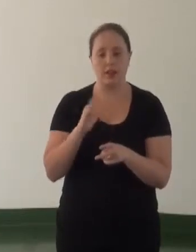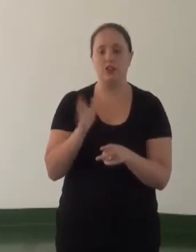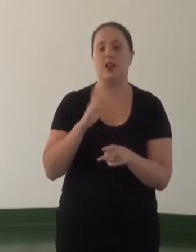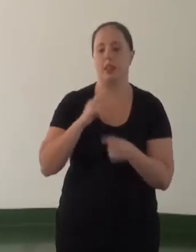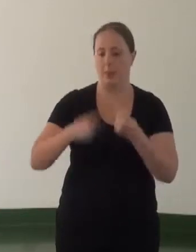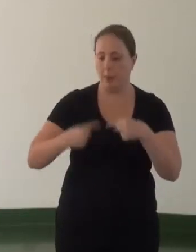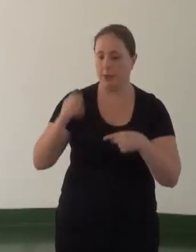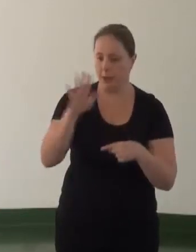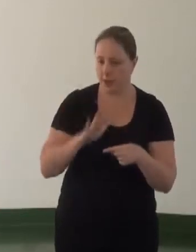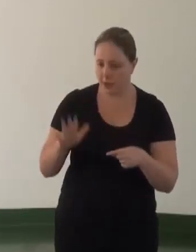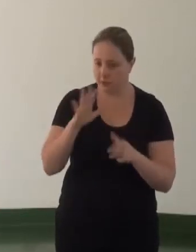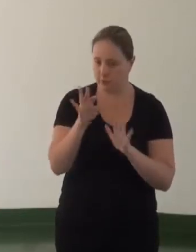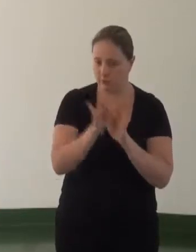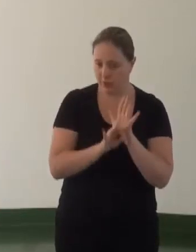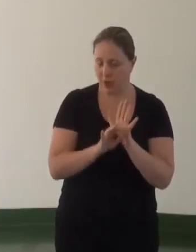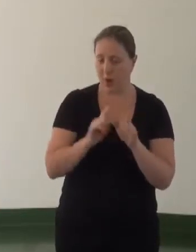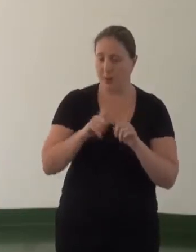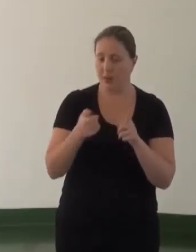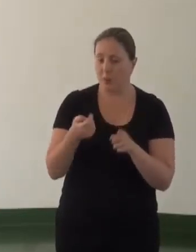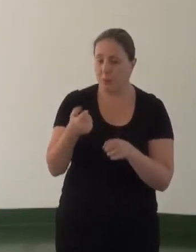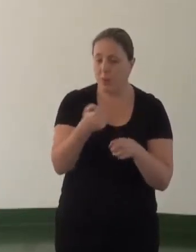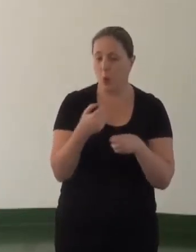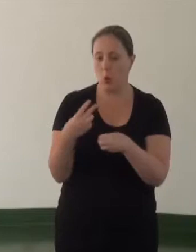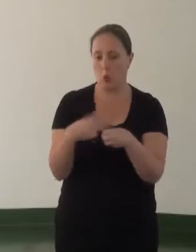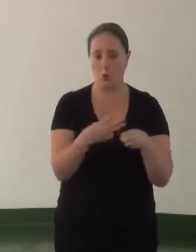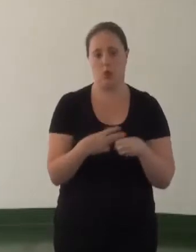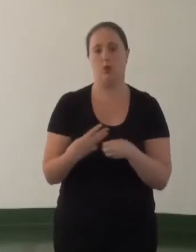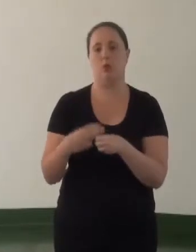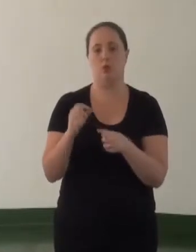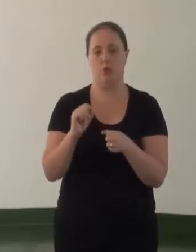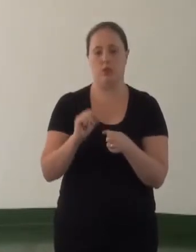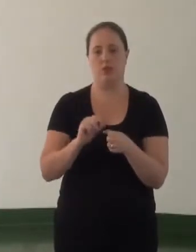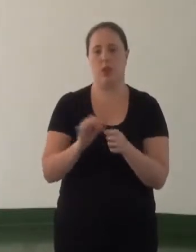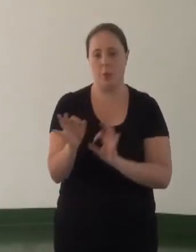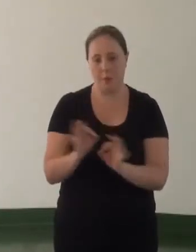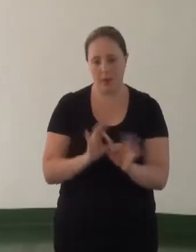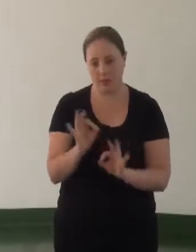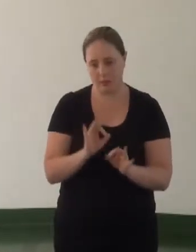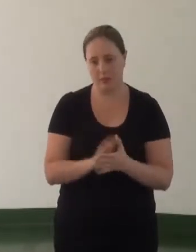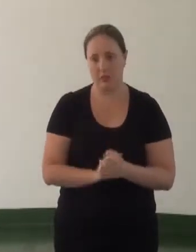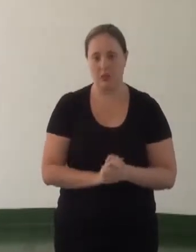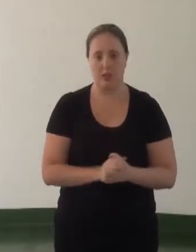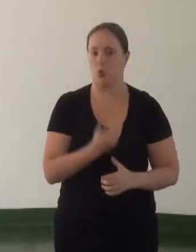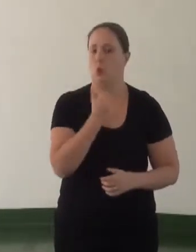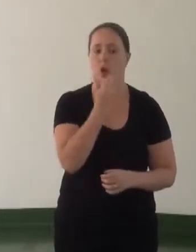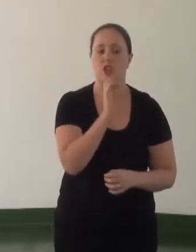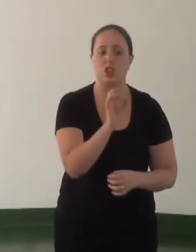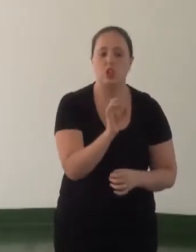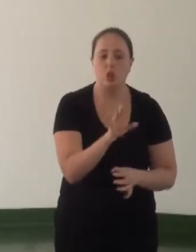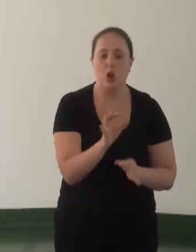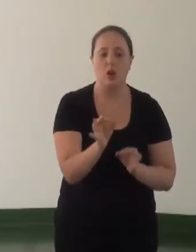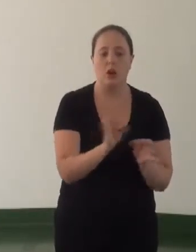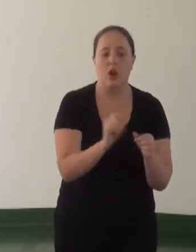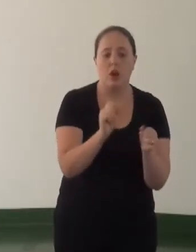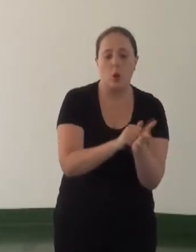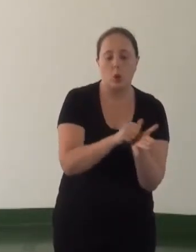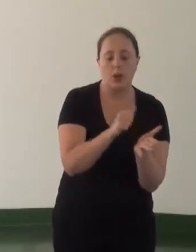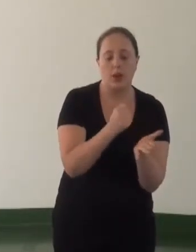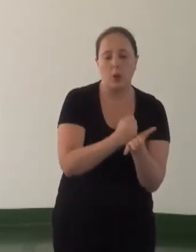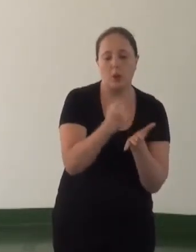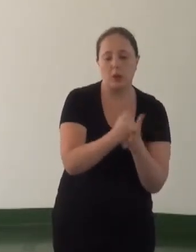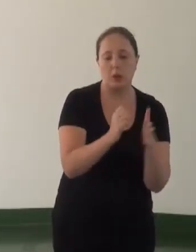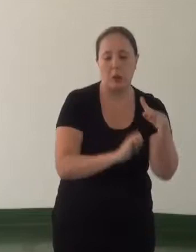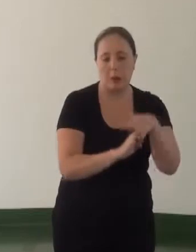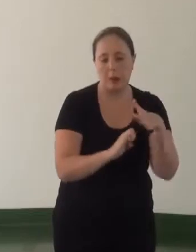política nacional, poucos municípios executaram esse plano. E não basta executar contratando uma empresa e